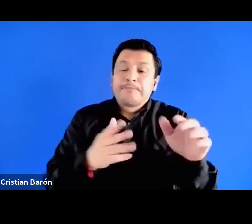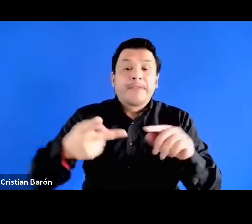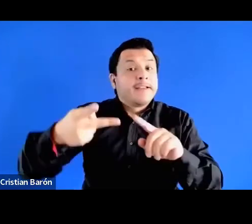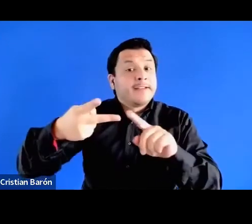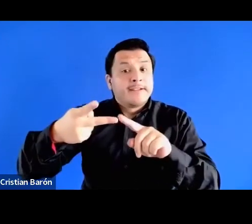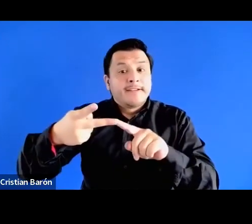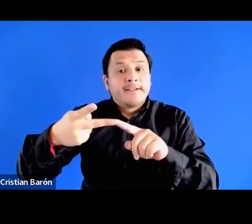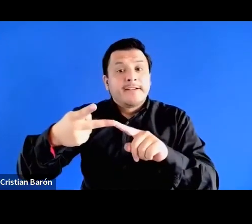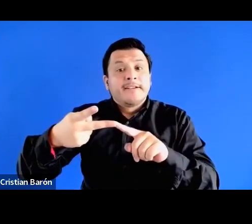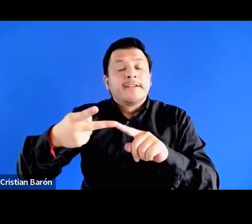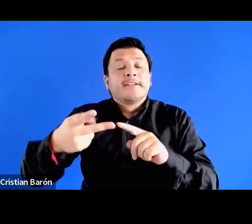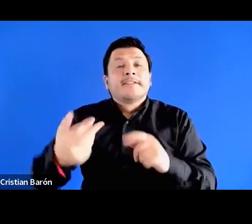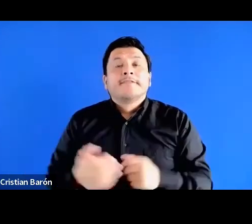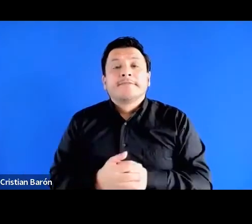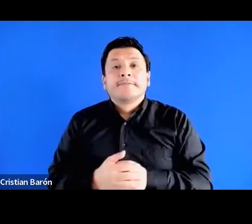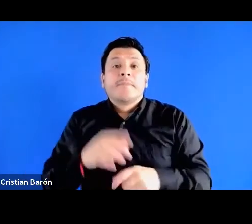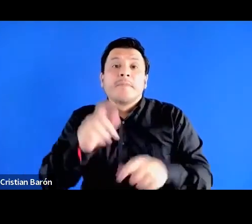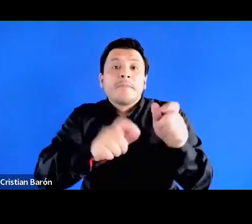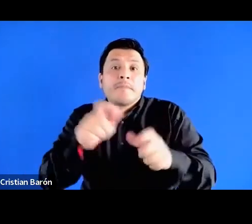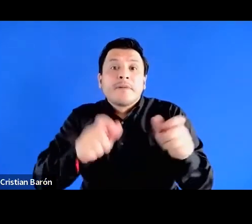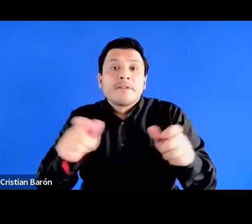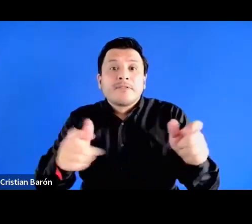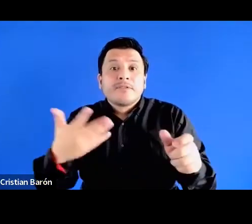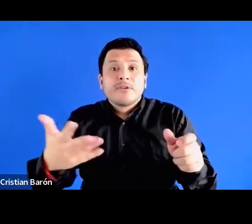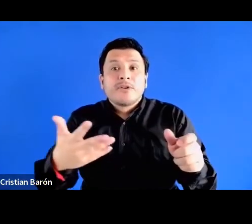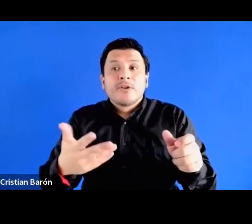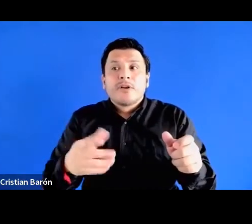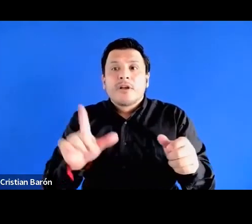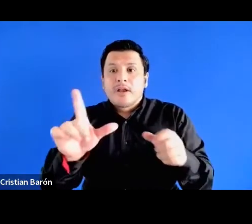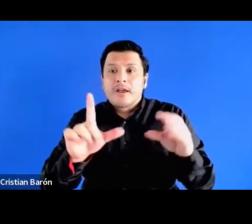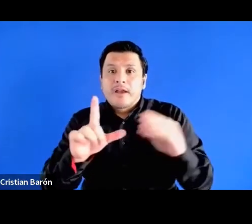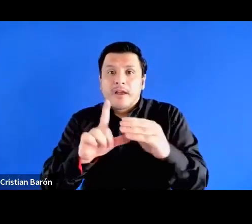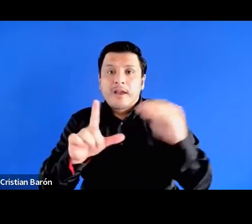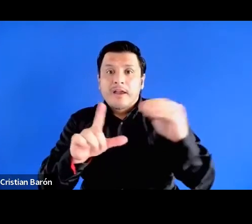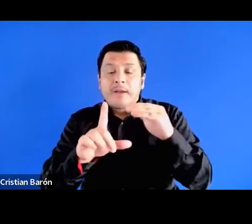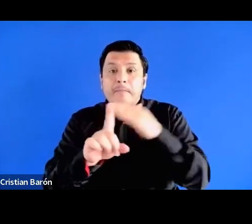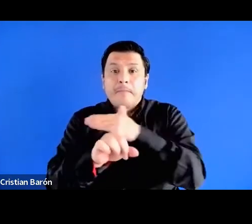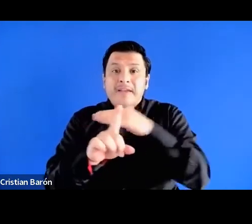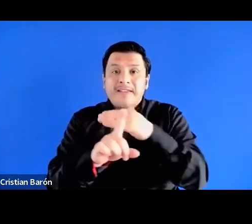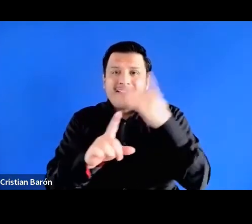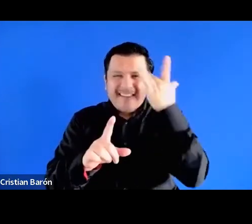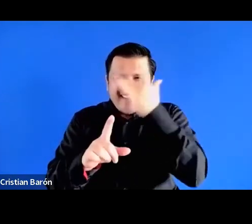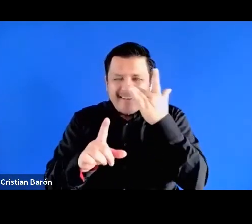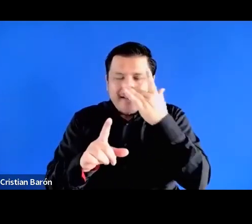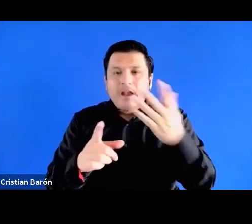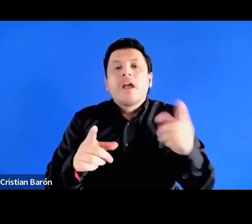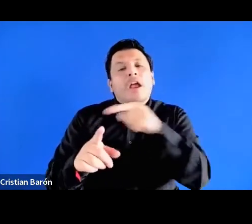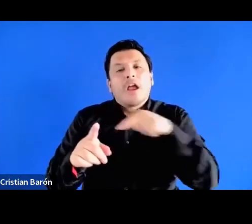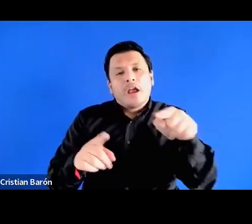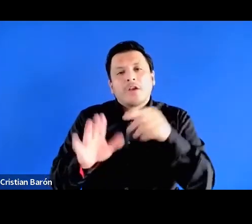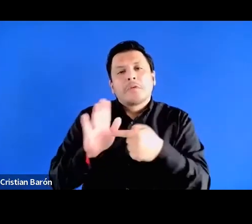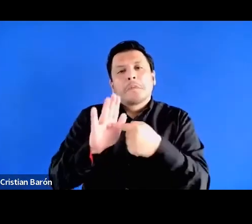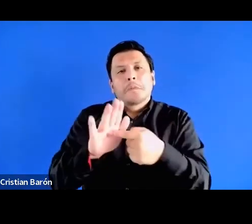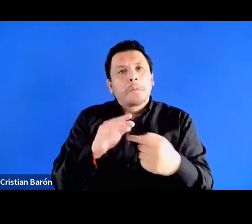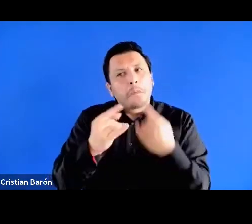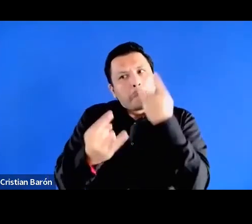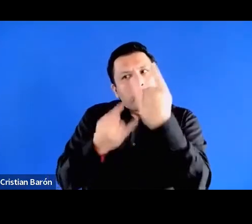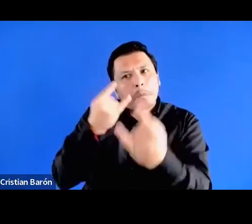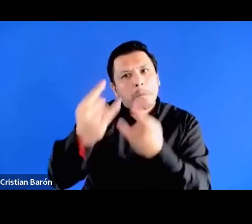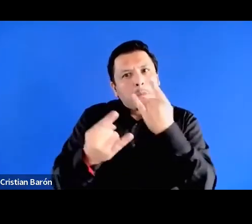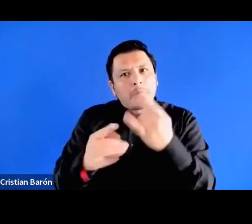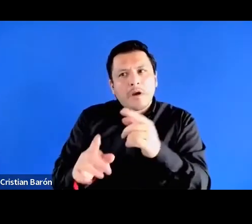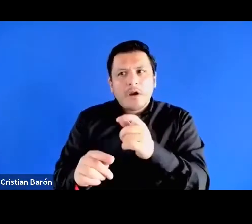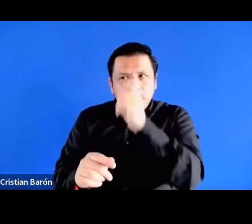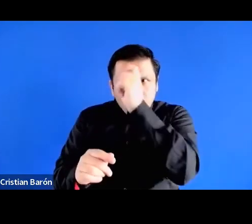ya dijimos la gente clase media negra cómo se muestra más interesado en esta meritocracia